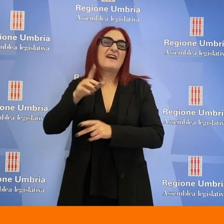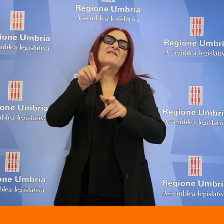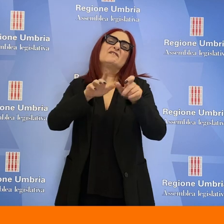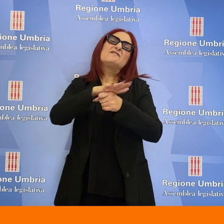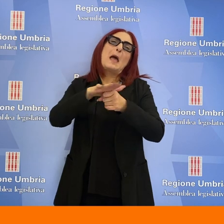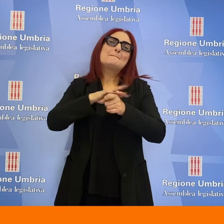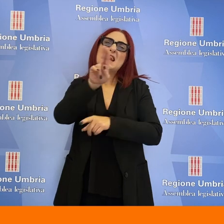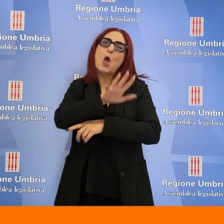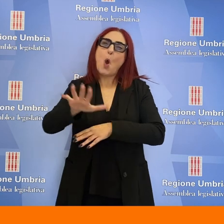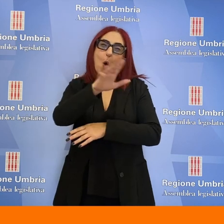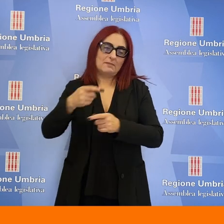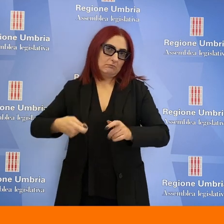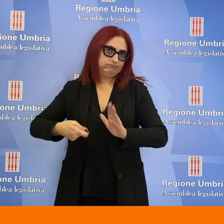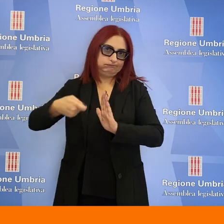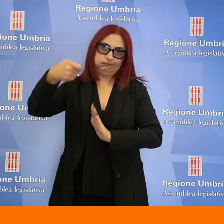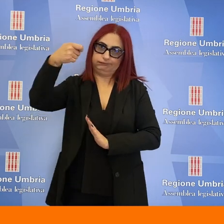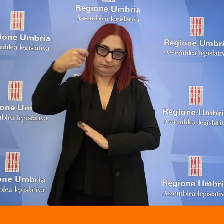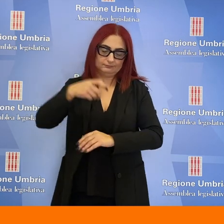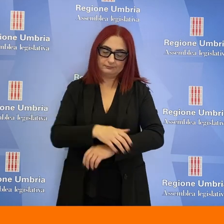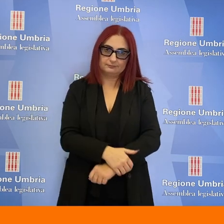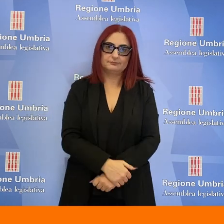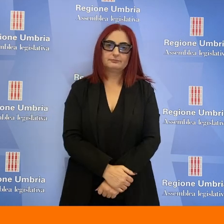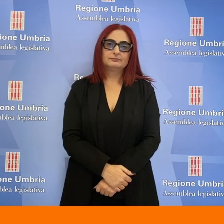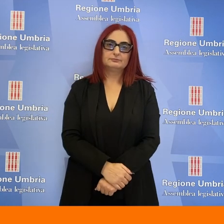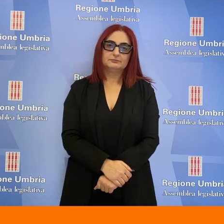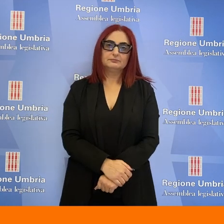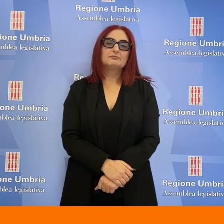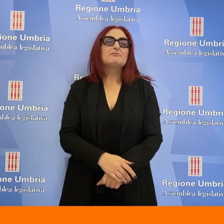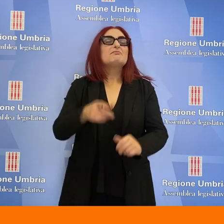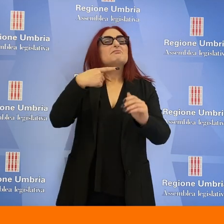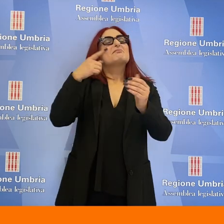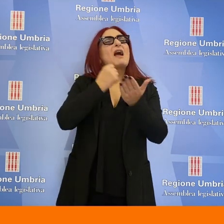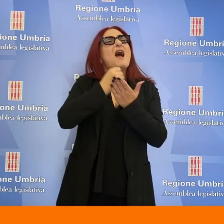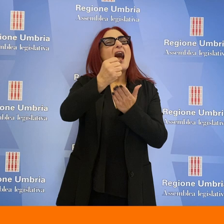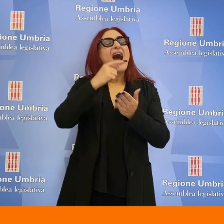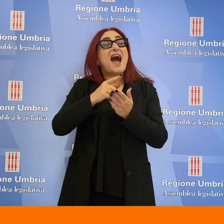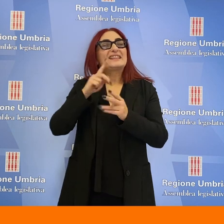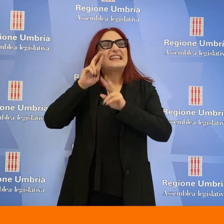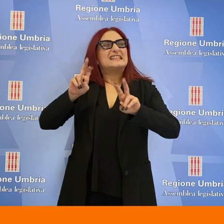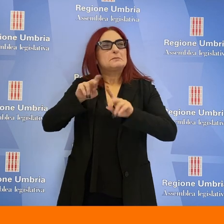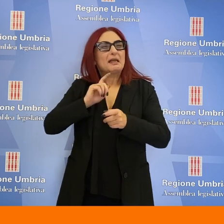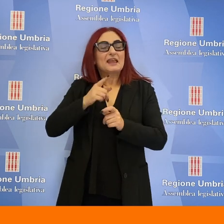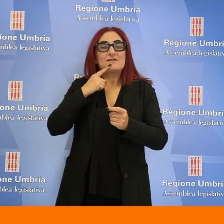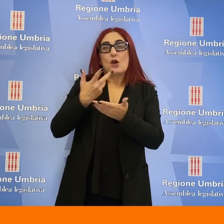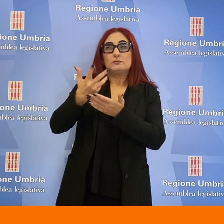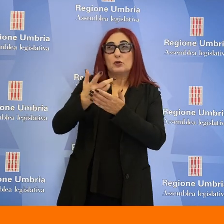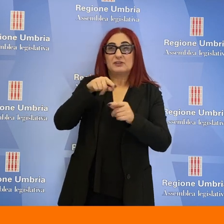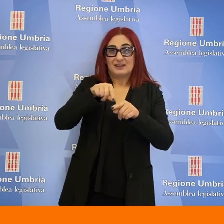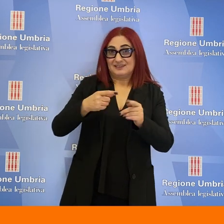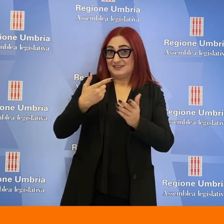aumenteranno e non di poco. La risposta agli atti ispettivi menzionati nel corso del notiziario sarà